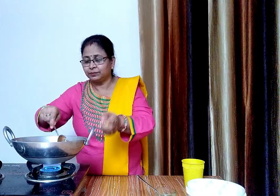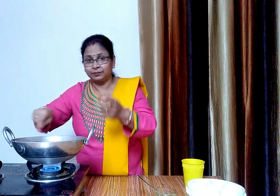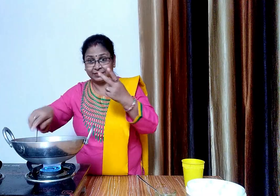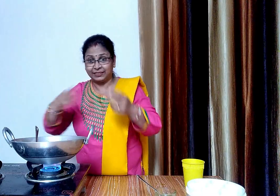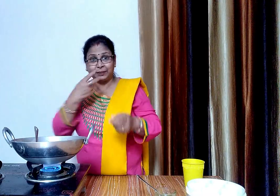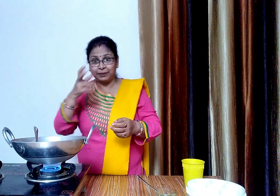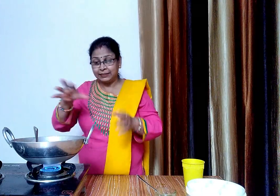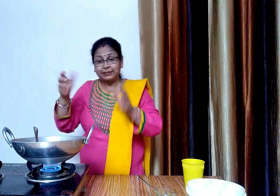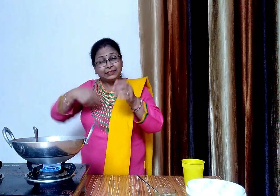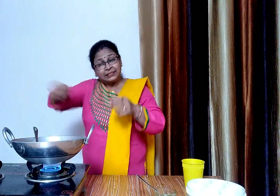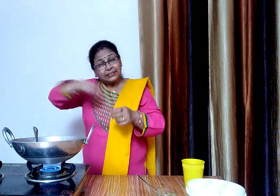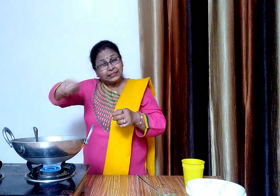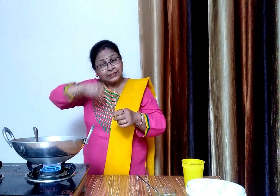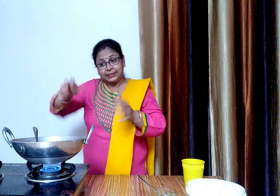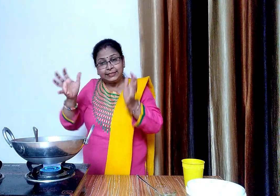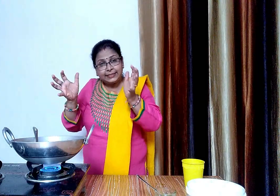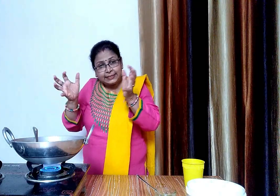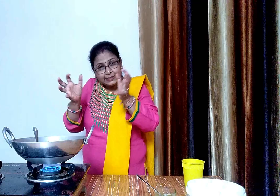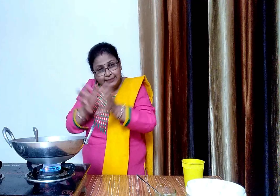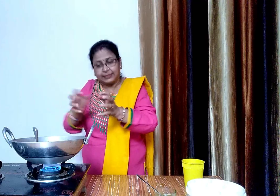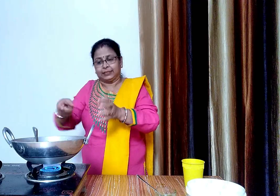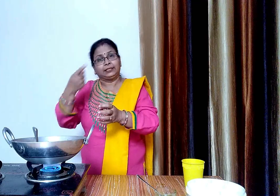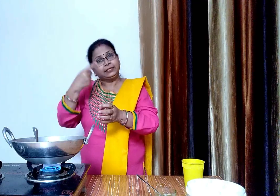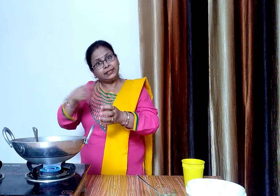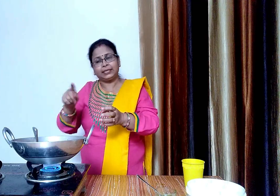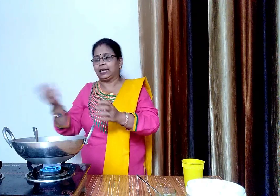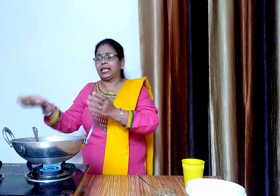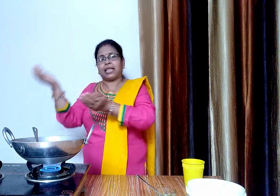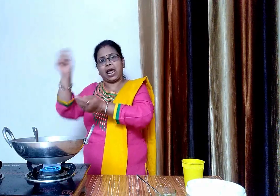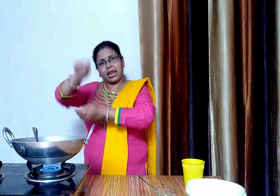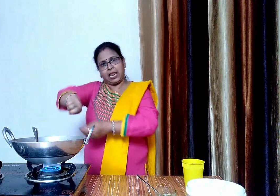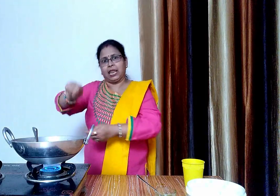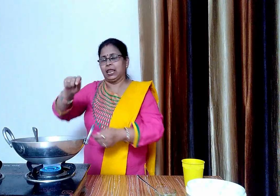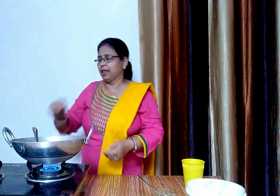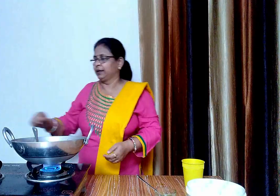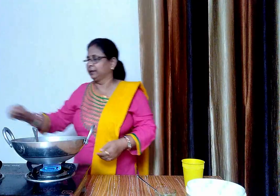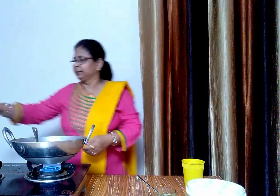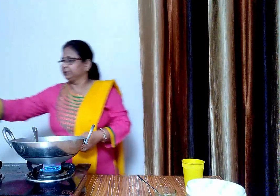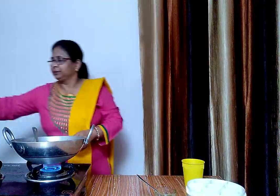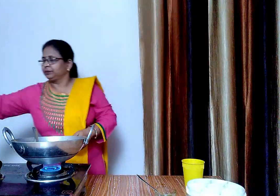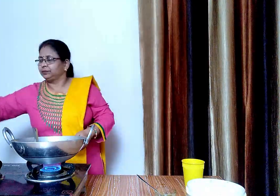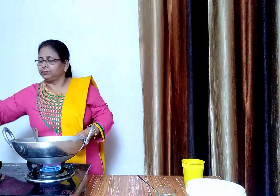जब टमाटर अचे से मेश हो जाए और उसका पानी सूख जाए तब हम इसमें उबली हुई दाल डालेंगे